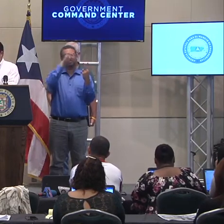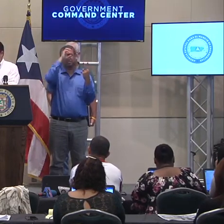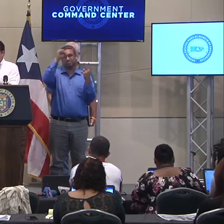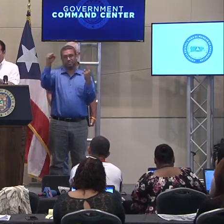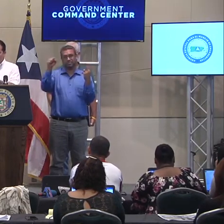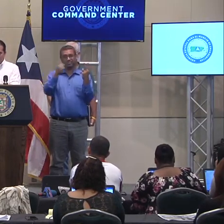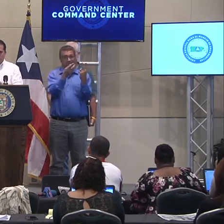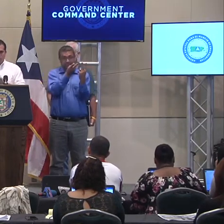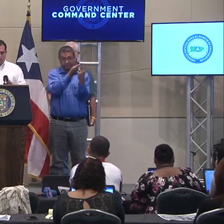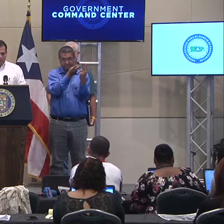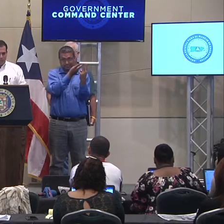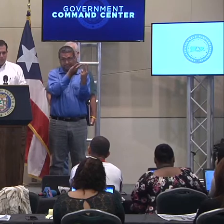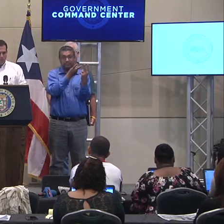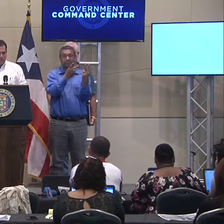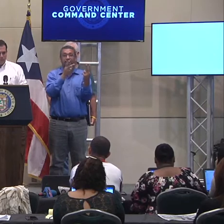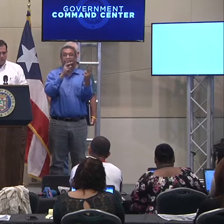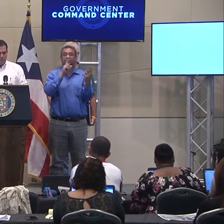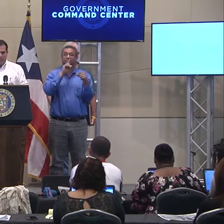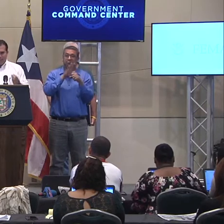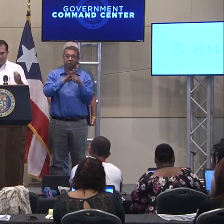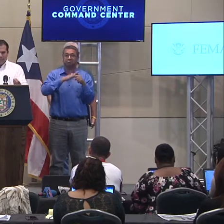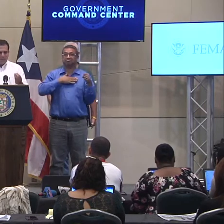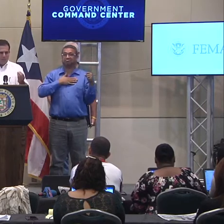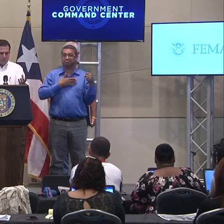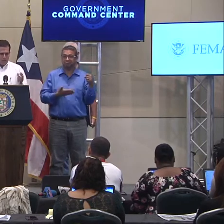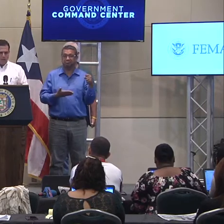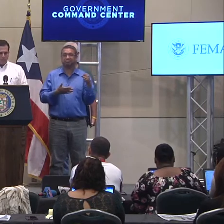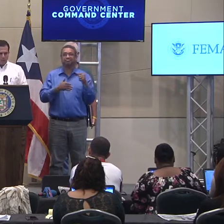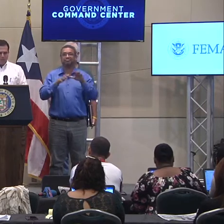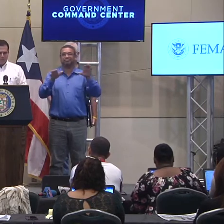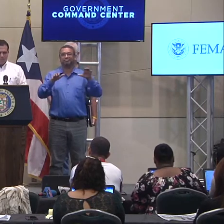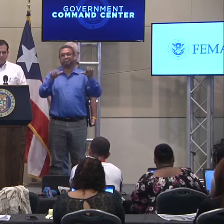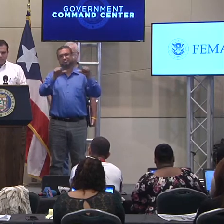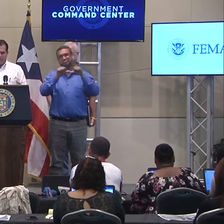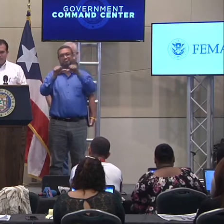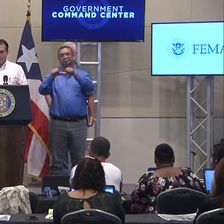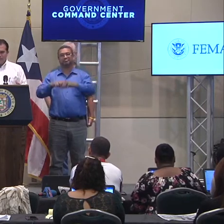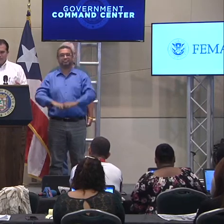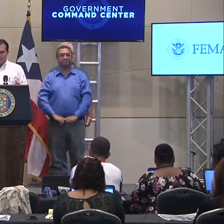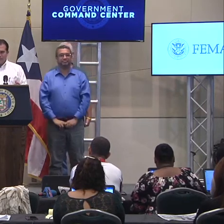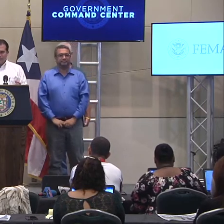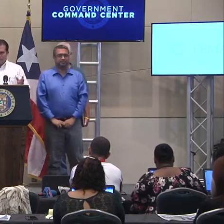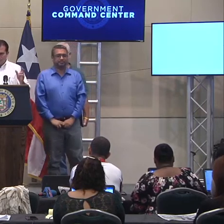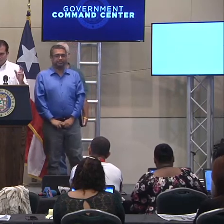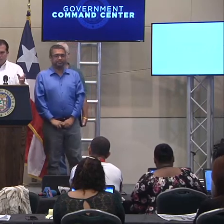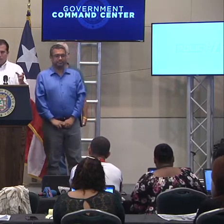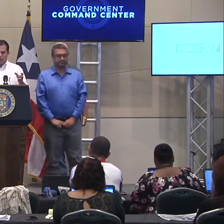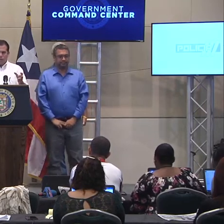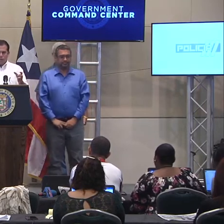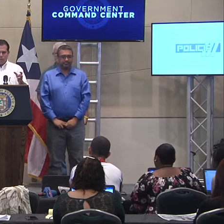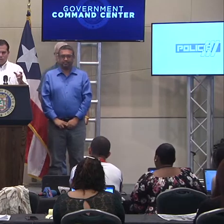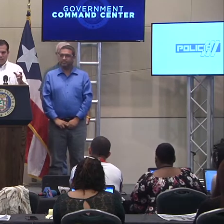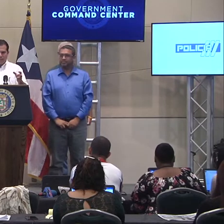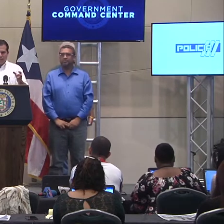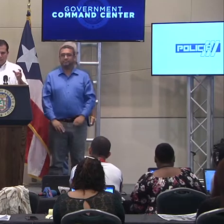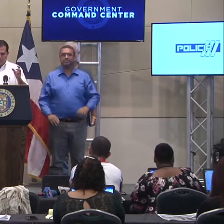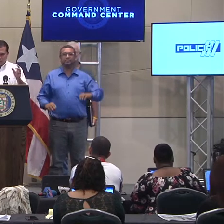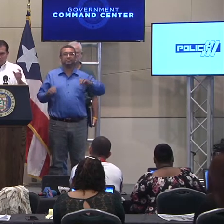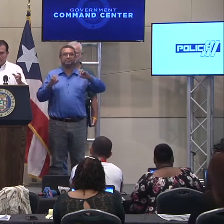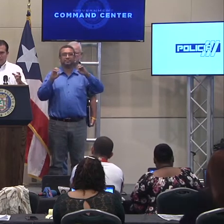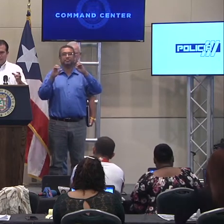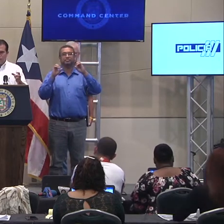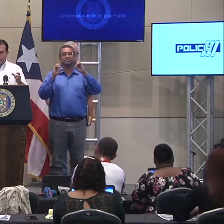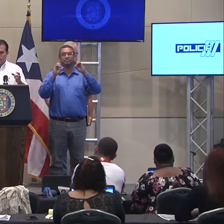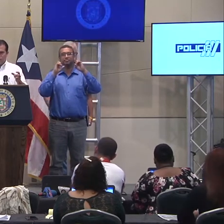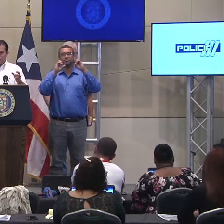Unidos están comprometidos, eh, a estar aquí para el largo plazo, ¿está bien? Eh, vamos a enfocarnos en lo que, en